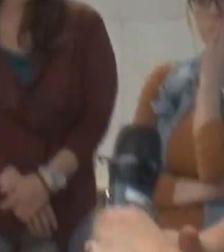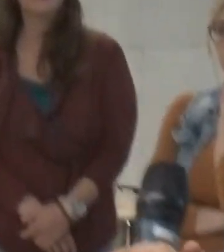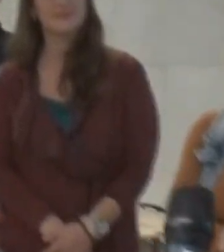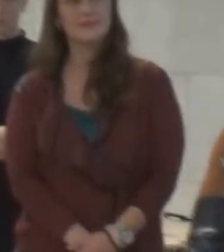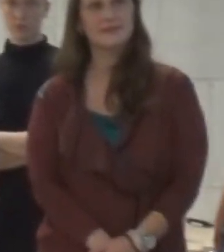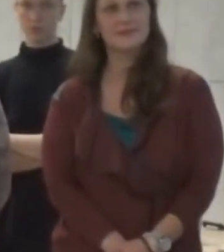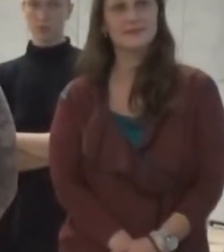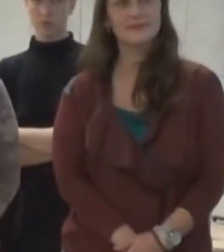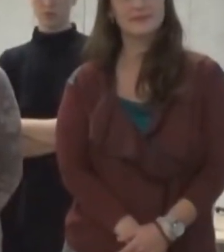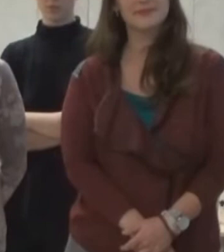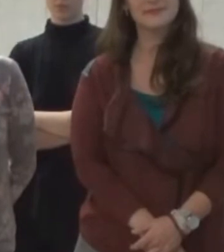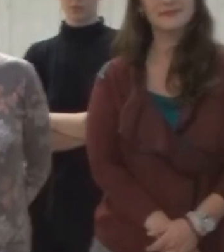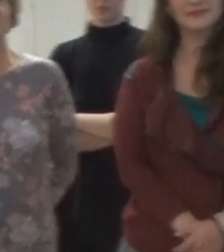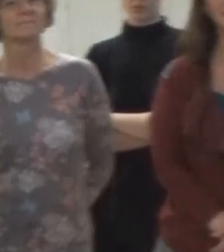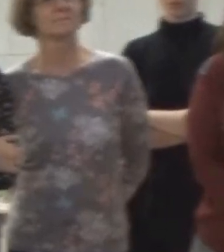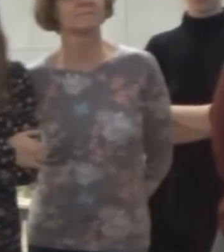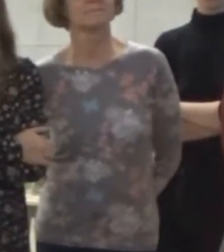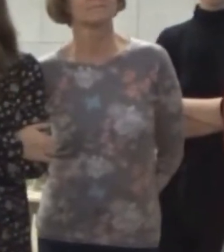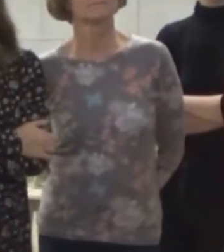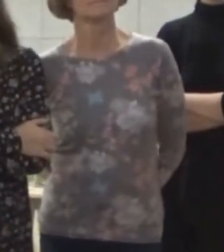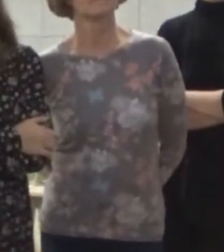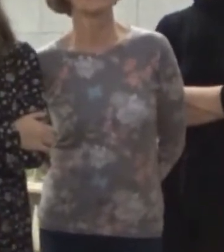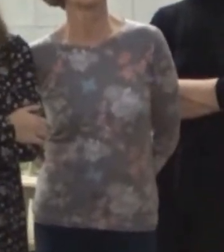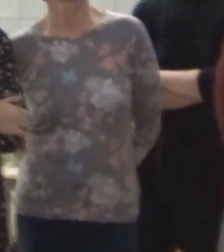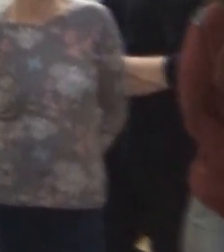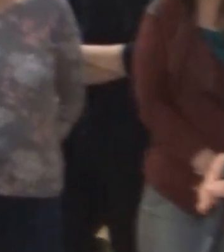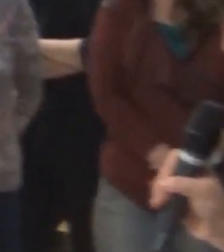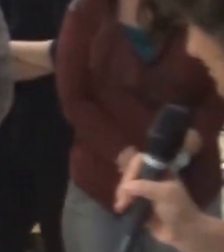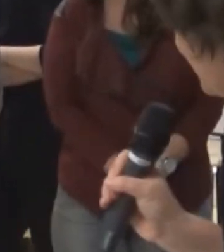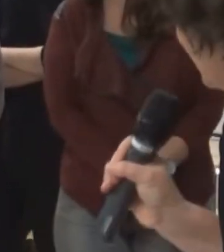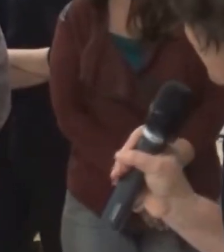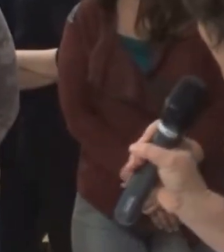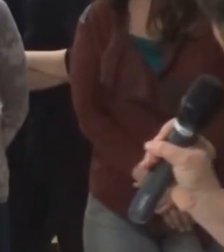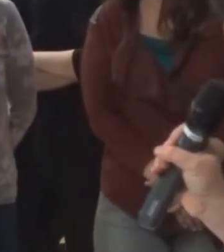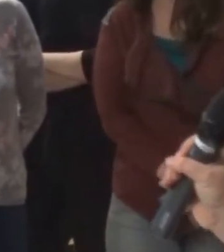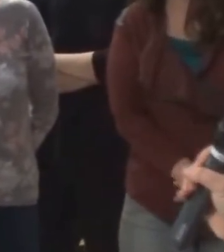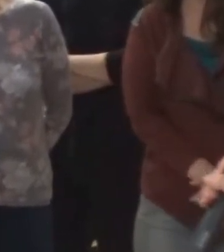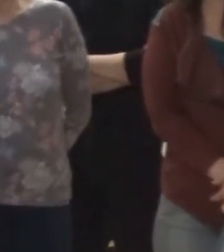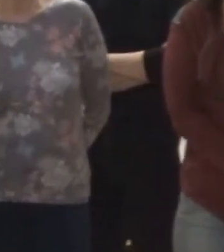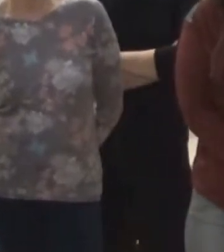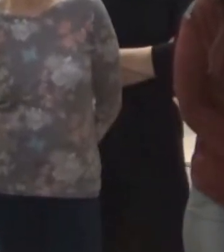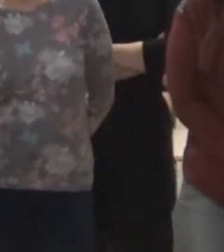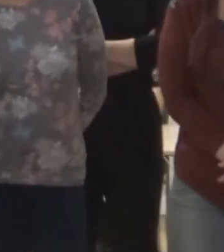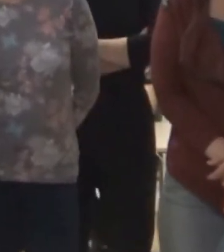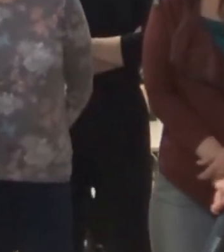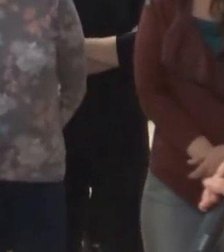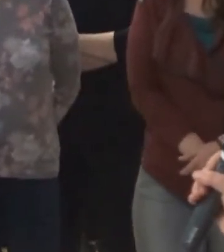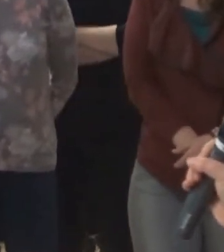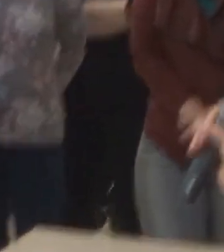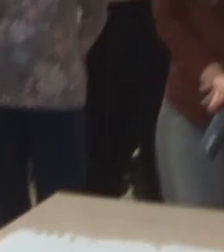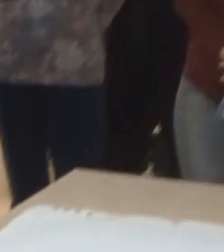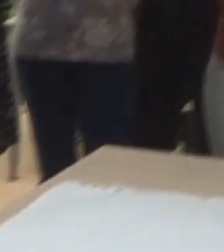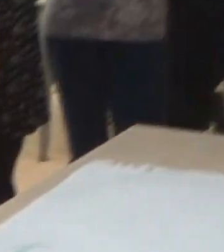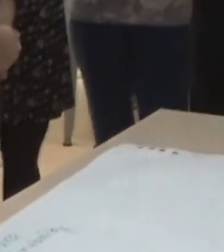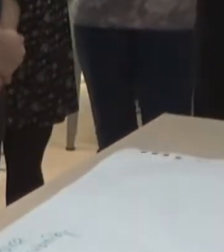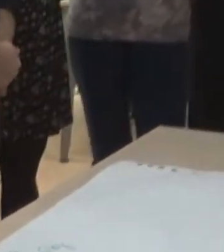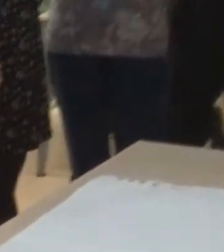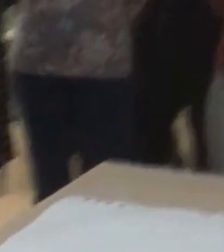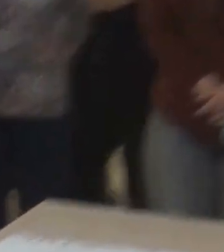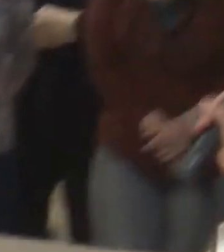myslím, že by někde mohl používat hodnícmiček. Zkusíte? Takže pojmenovali jsme jako první problém. Architekturu, schody,